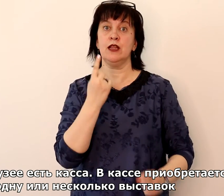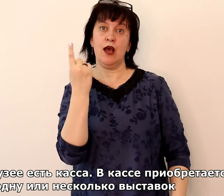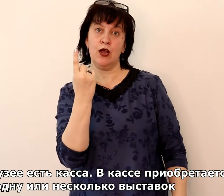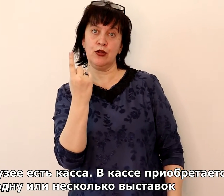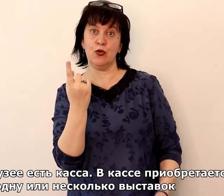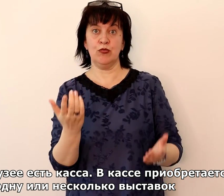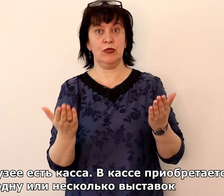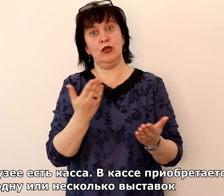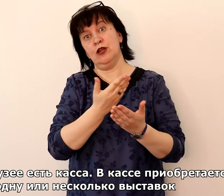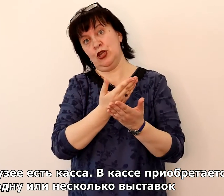выставок.